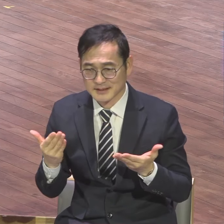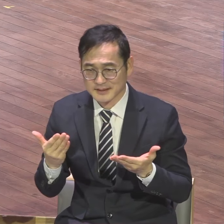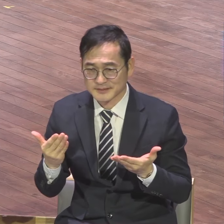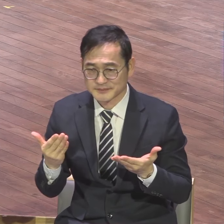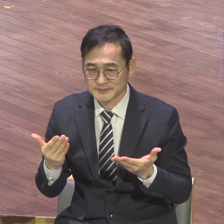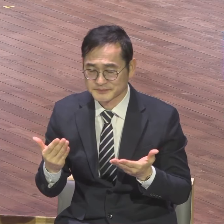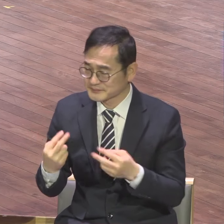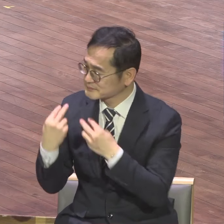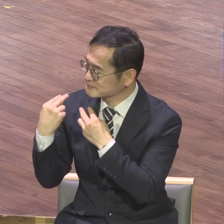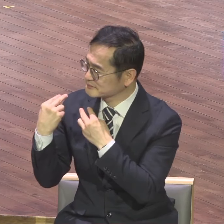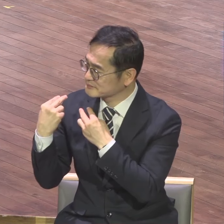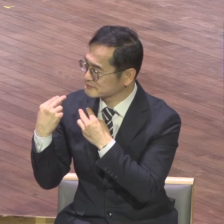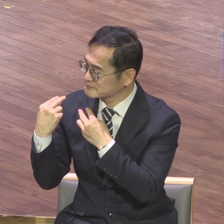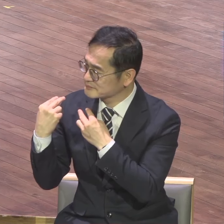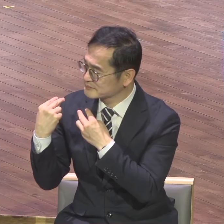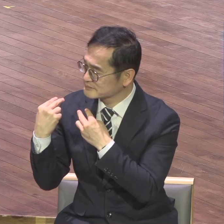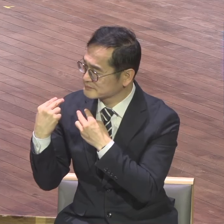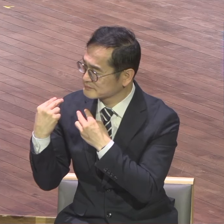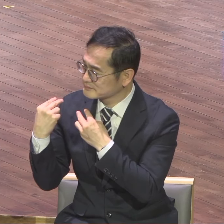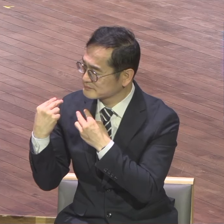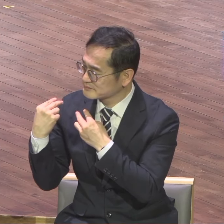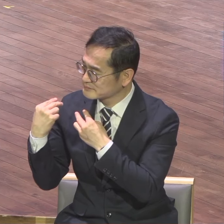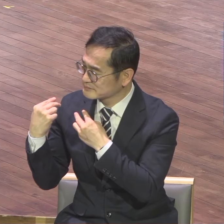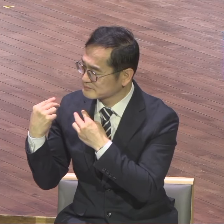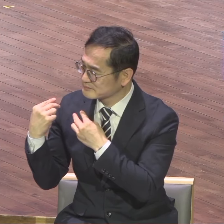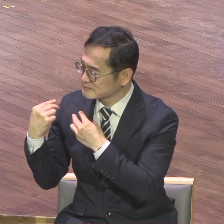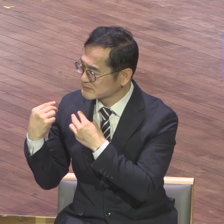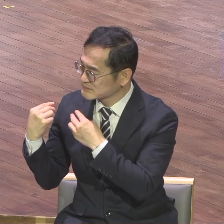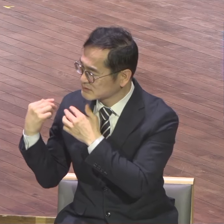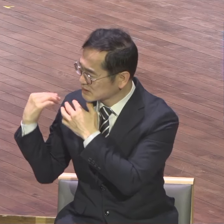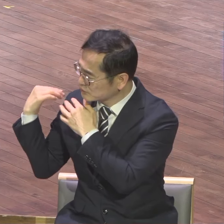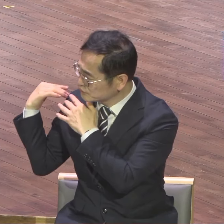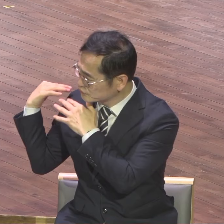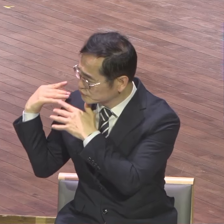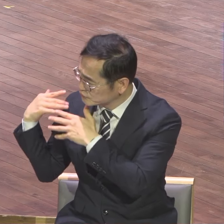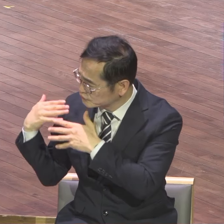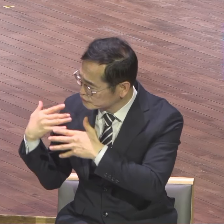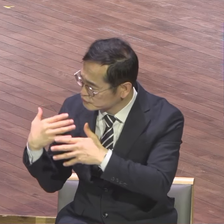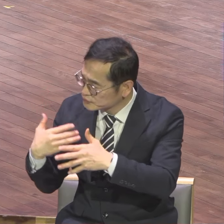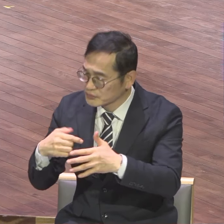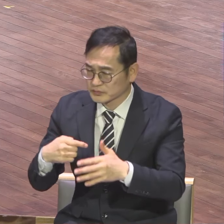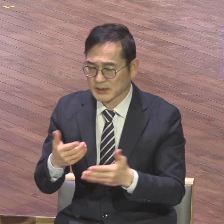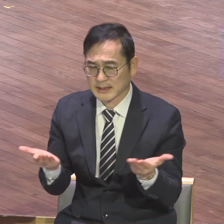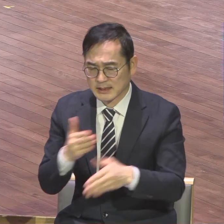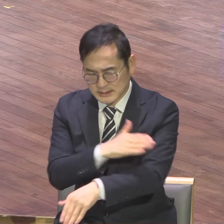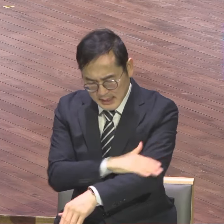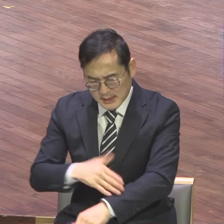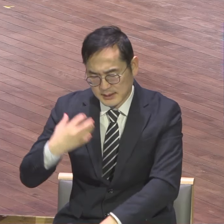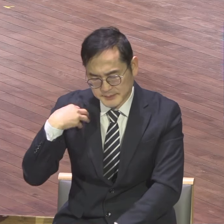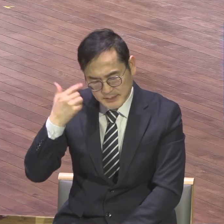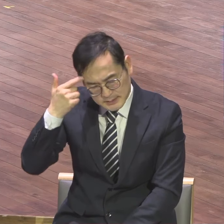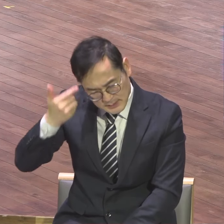앞에서 감당해왔는가 이번 한 주간 좀 깊이 묵상해 보시고